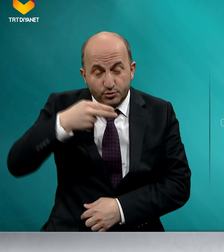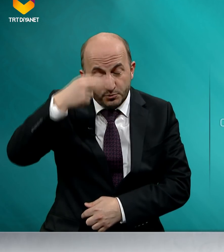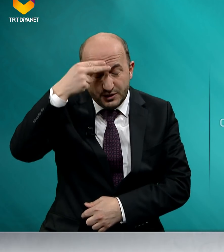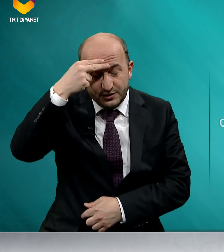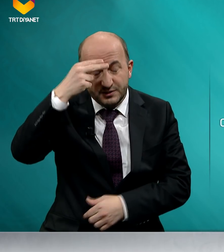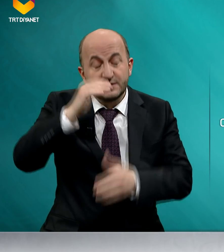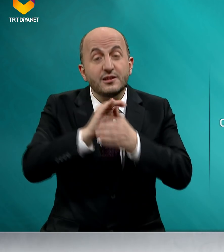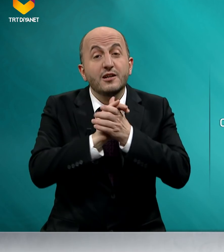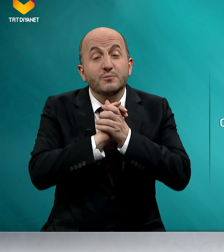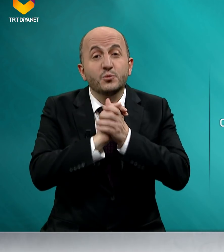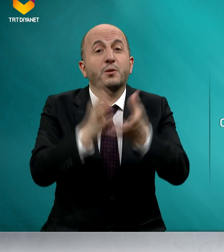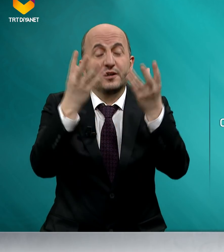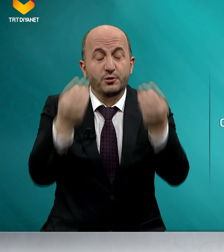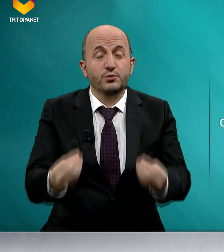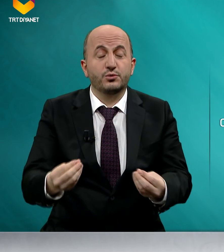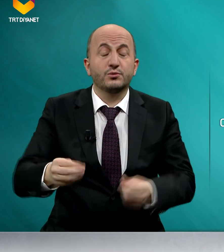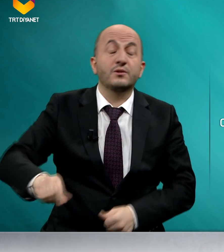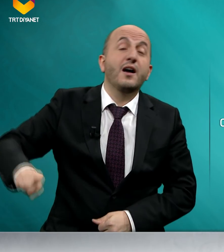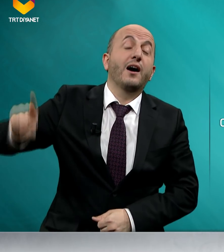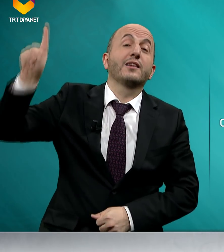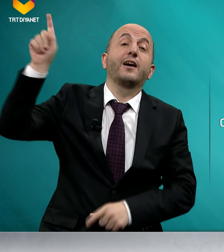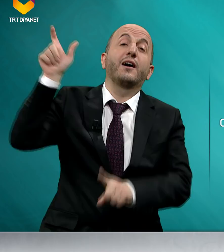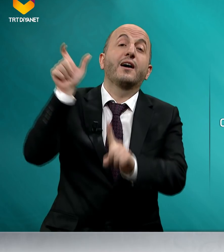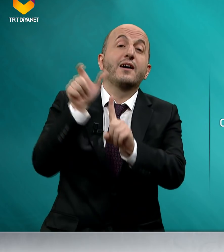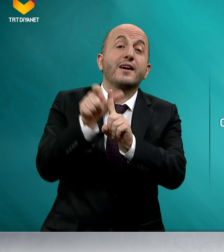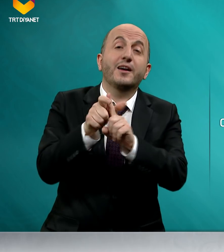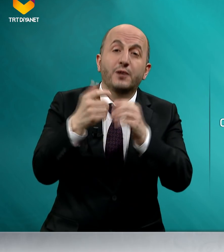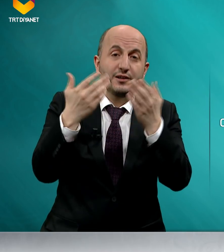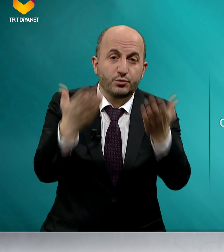Cumanız mübarek olsun, Allah'a emanet olun.